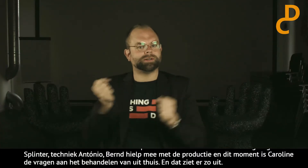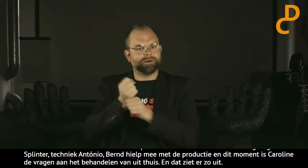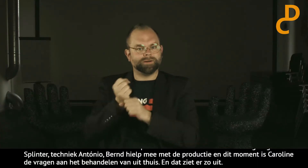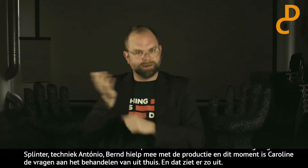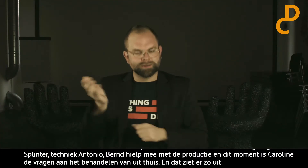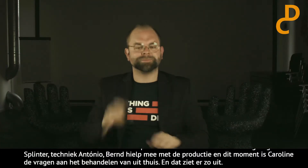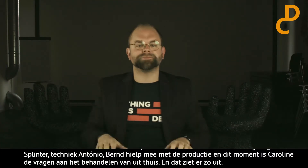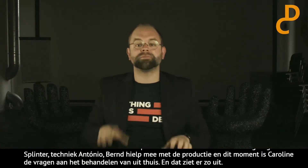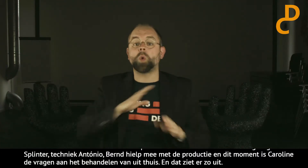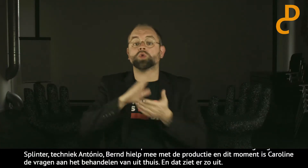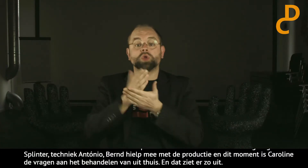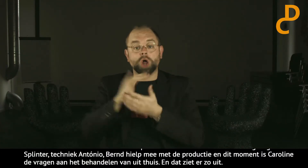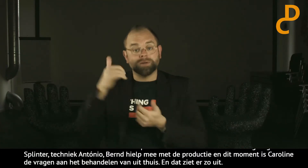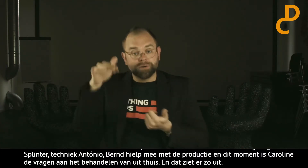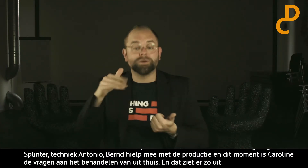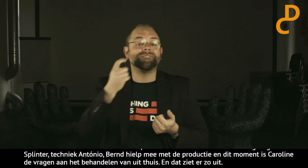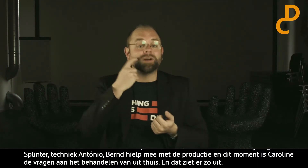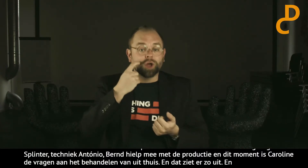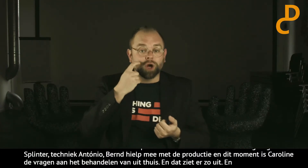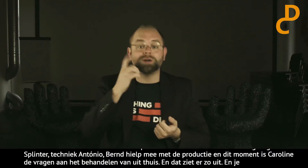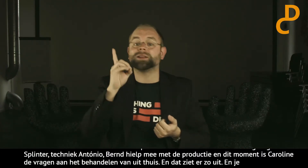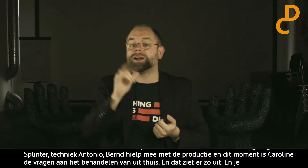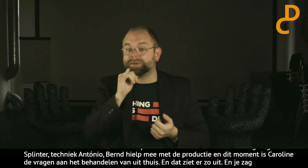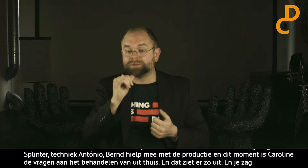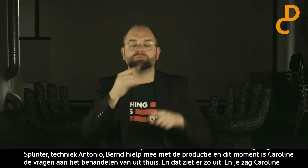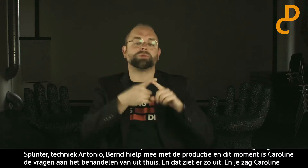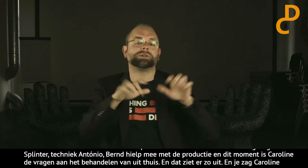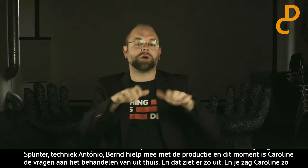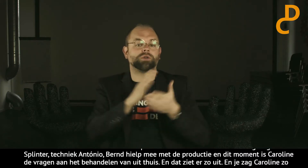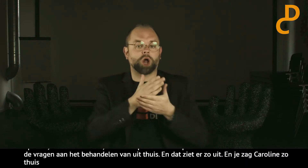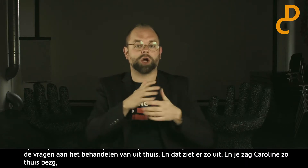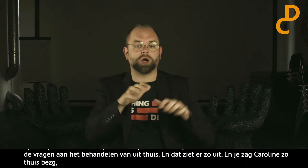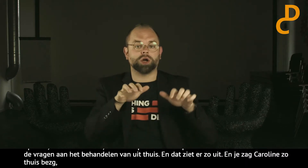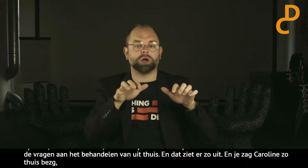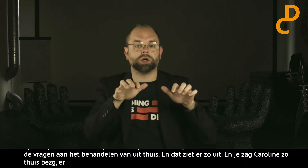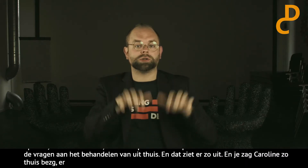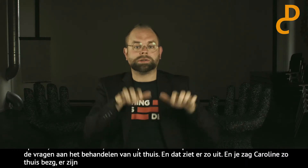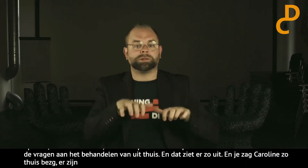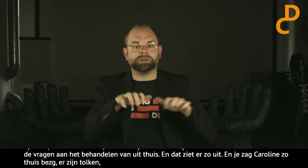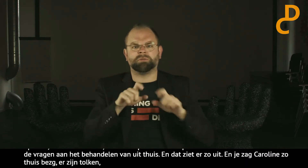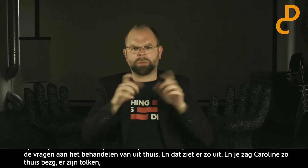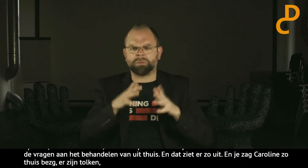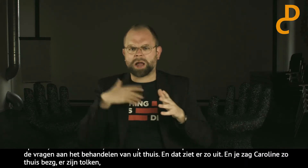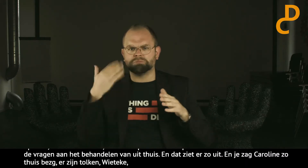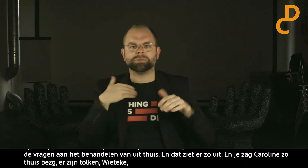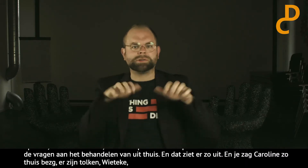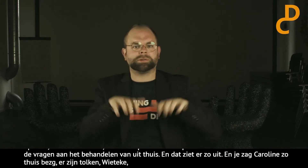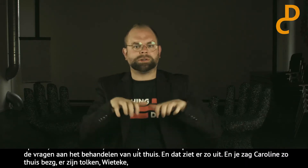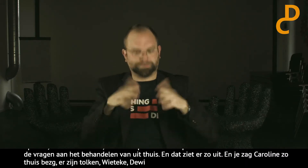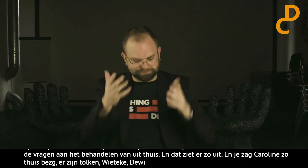En zo zag je Carolien inderdaad thuis bezig. Er zijn ook nog tolken aanwezig, Wietke en Dewi. En de schrijftolk is Chimske. Ik weet haar